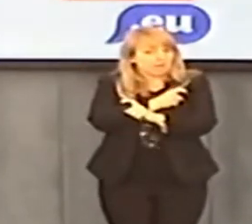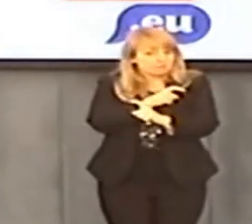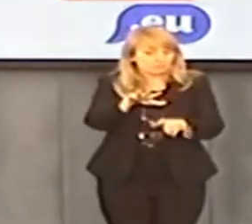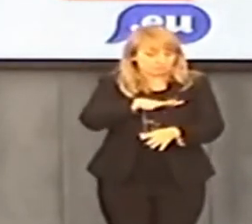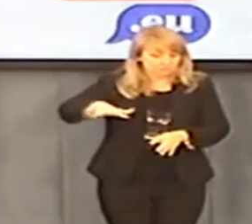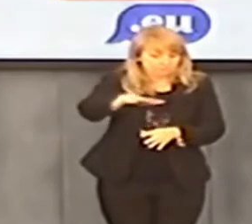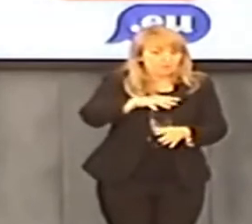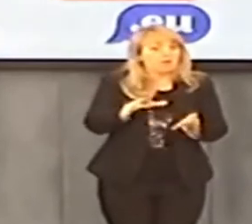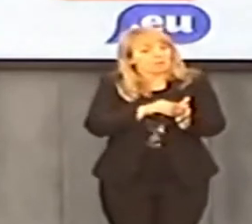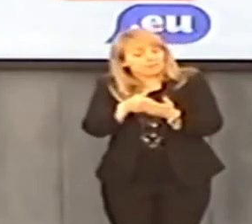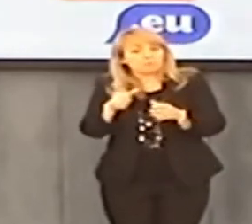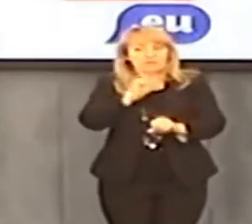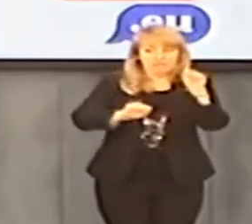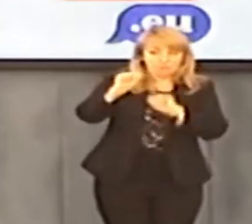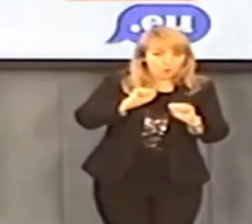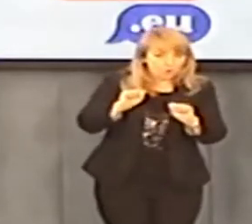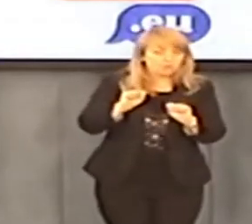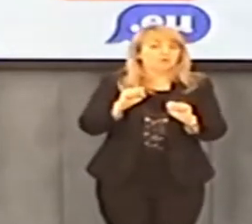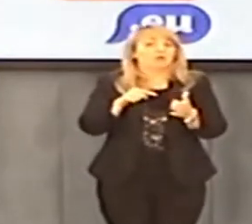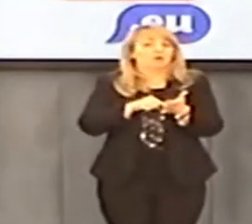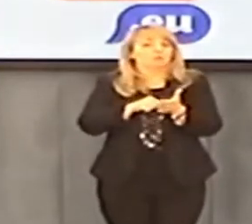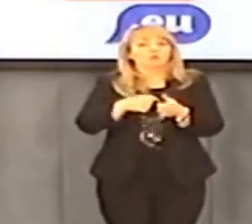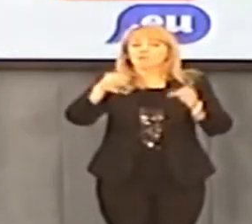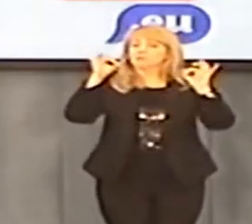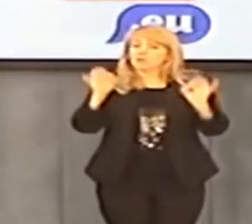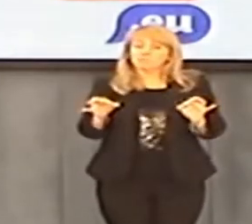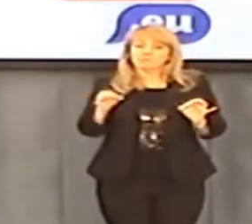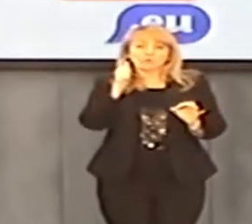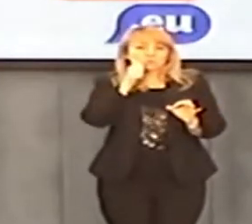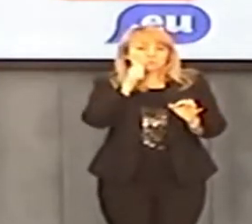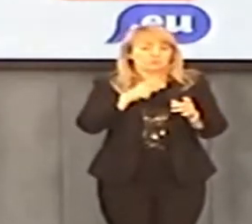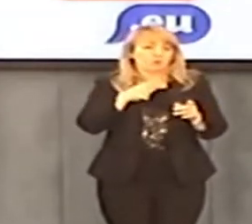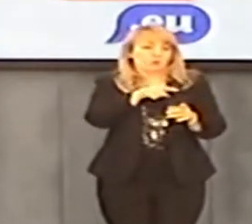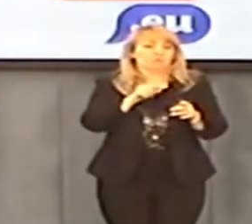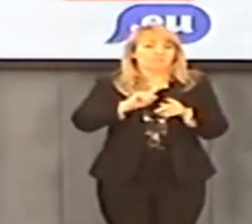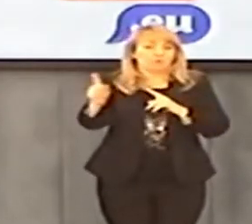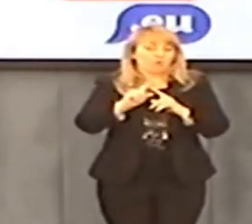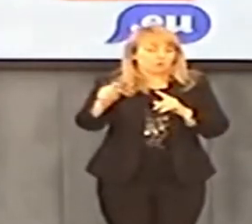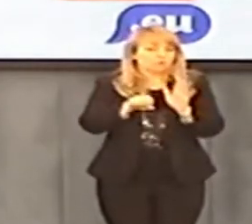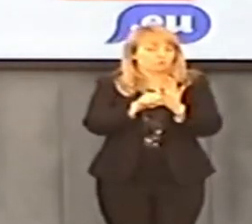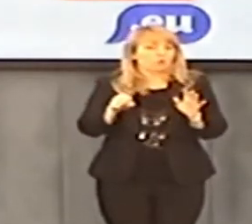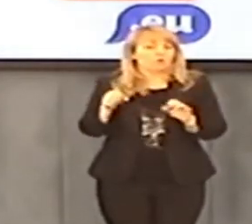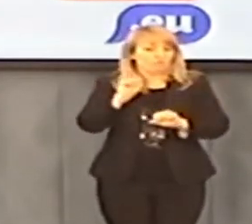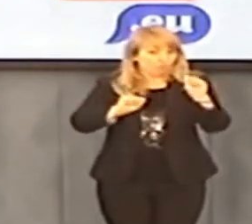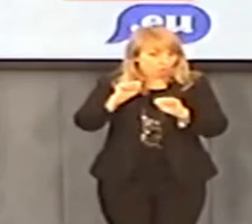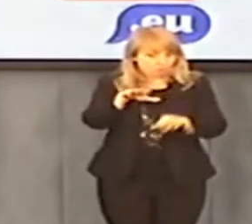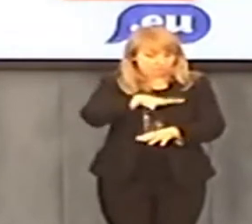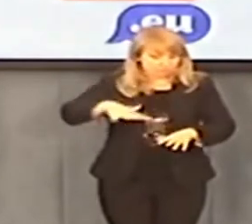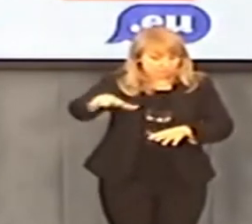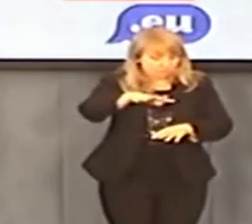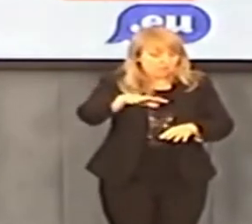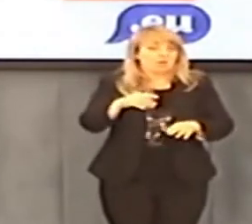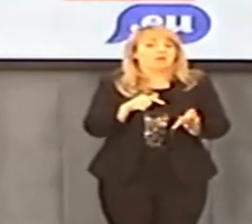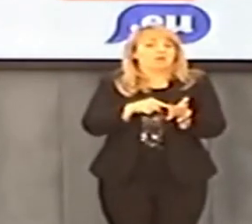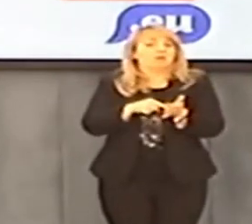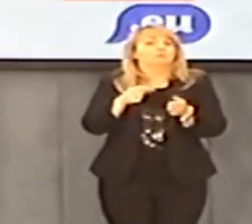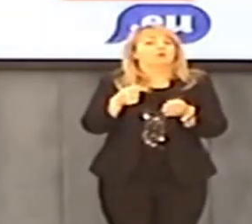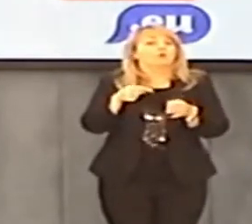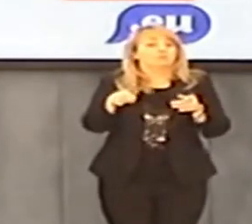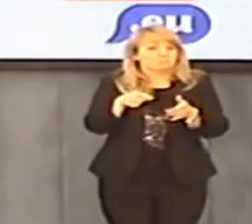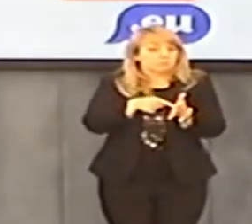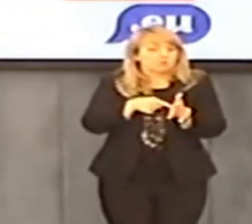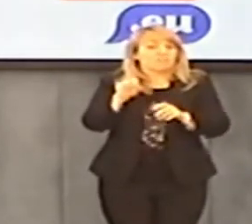znajdzie się na terenie innego państwa, na przykład włoskiego, z całą pewnością jest codziennie w Rzymie, to nie ulega najmniejszych